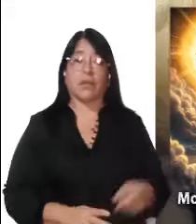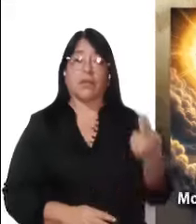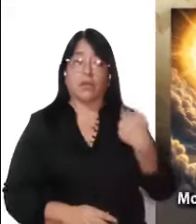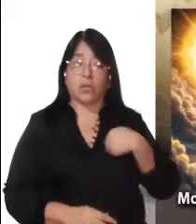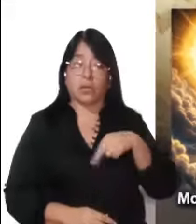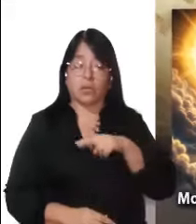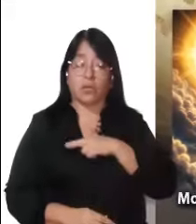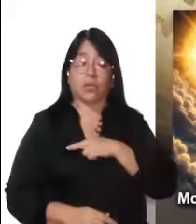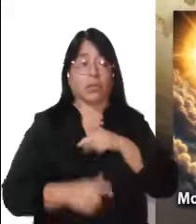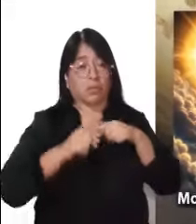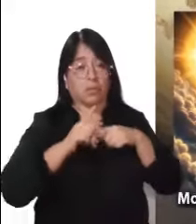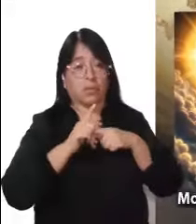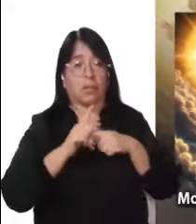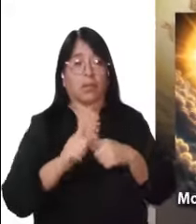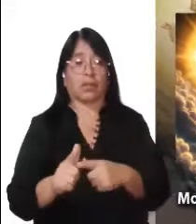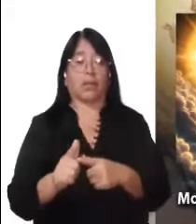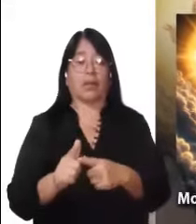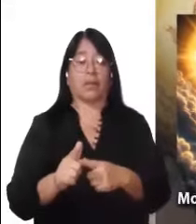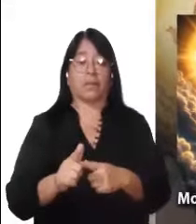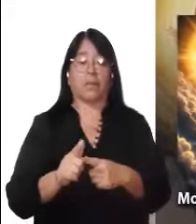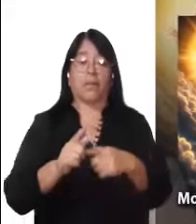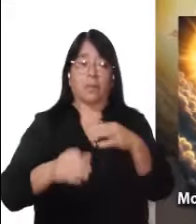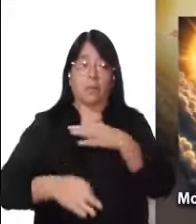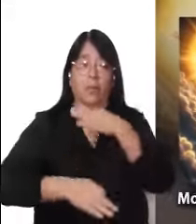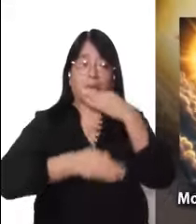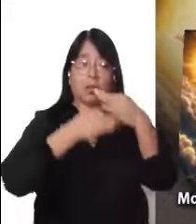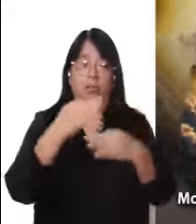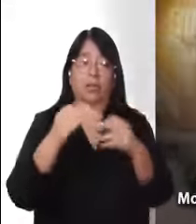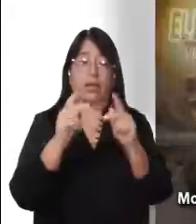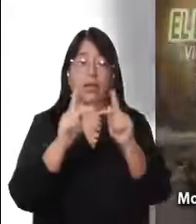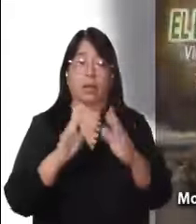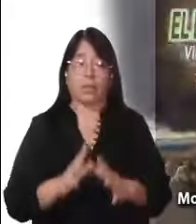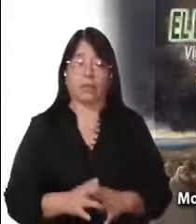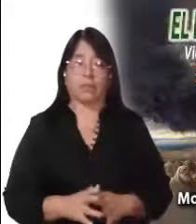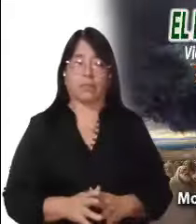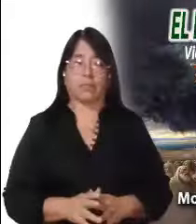de ser constructores de paz queda en nuestro corazón.